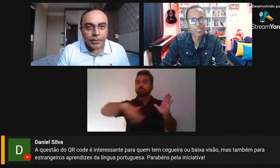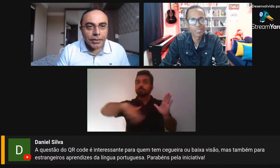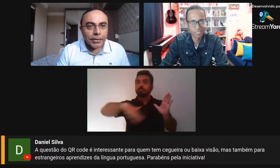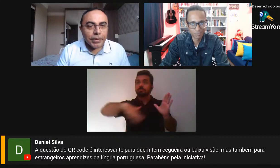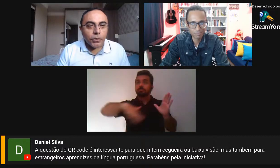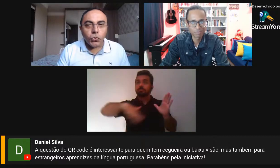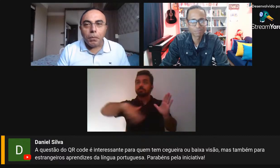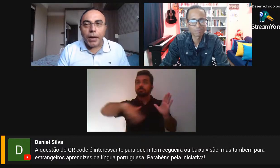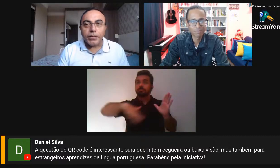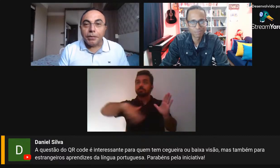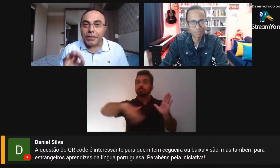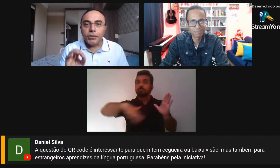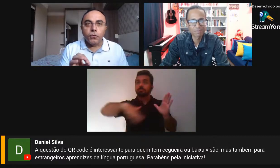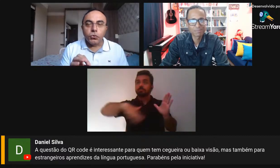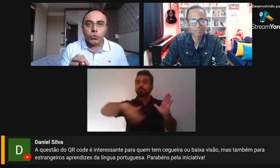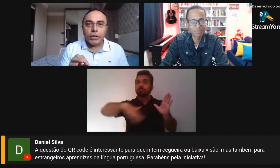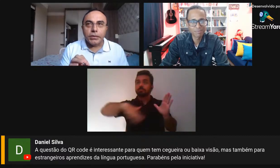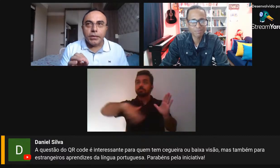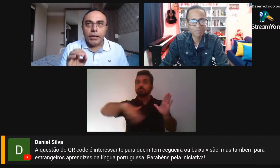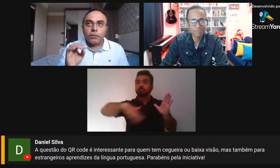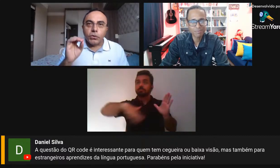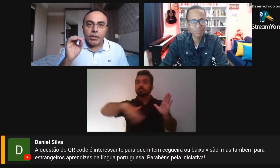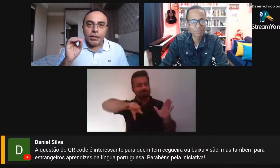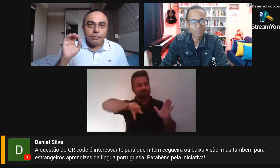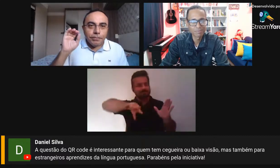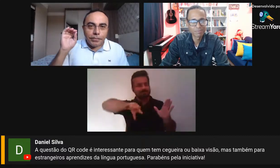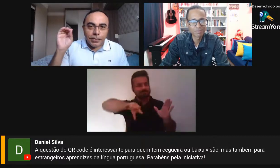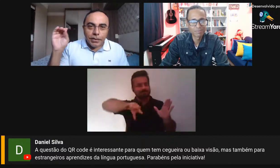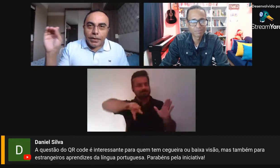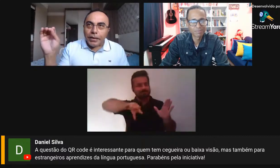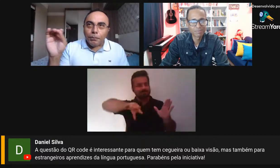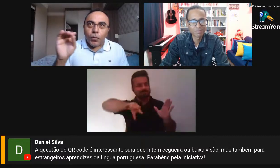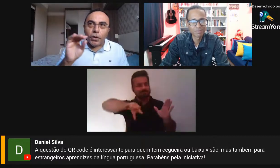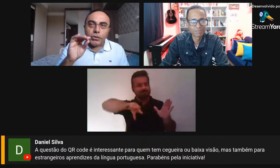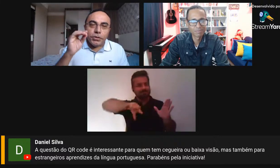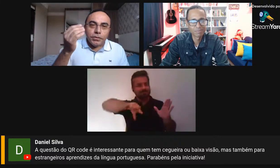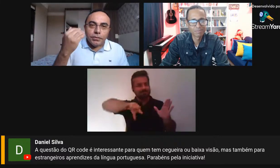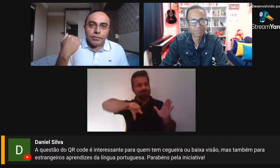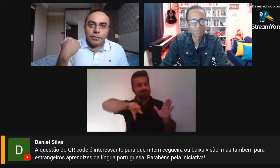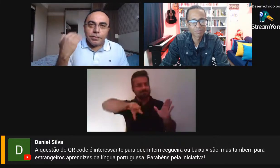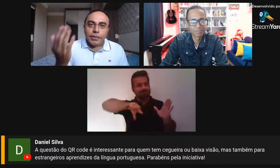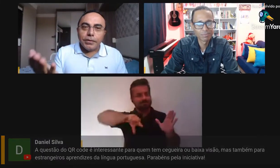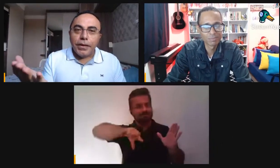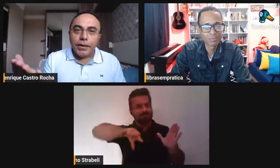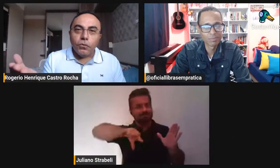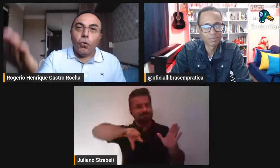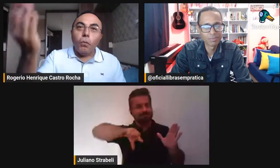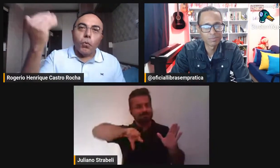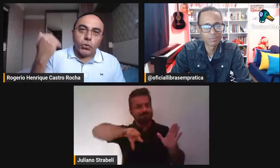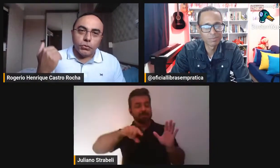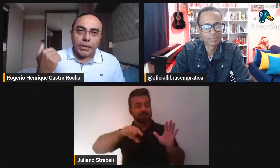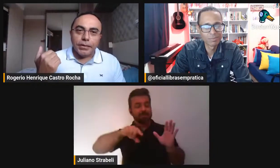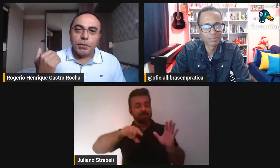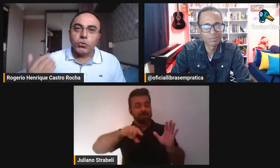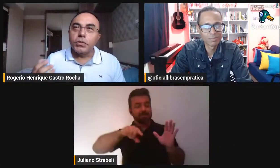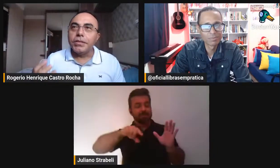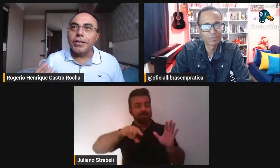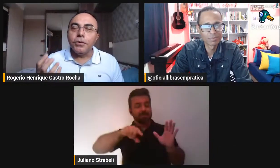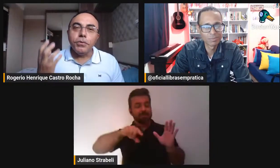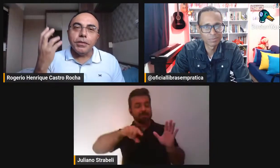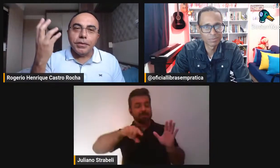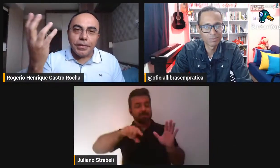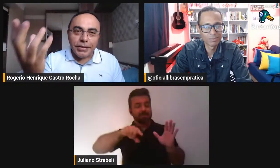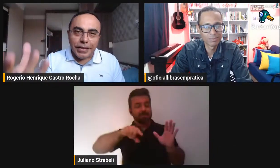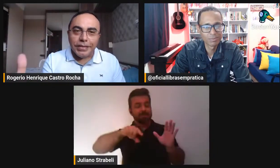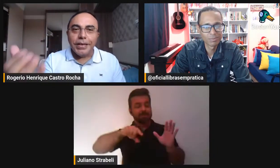que automática, mas não funciona assim. Você pode ter o oposto. As pessoas